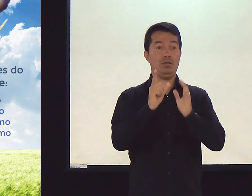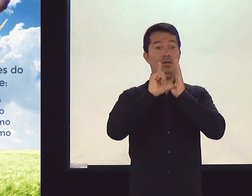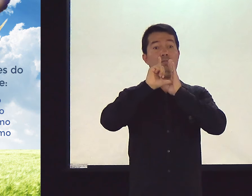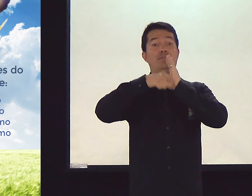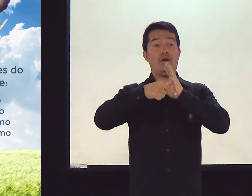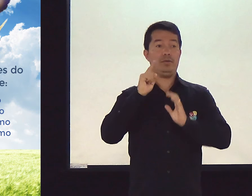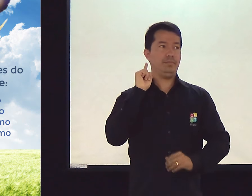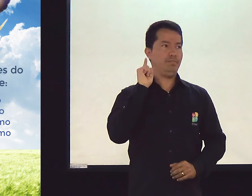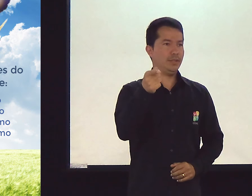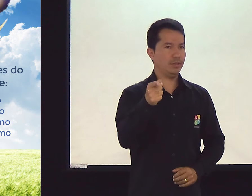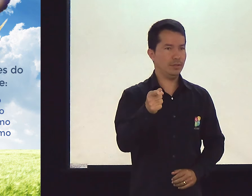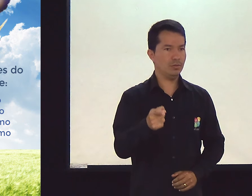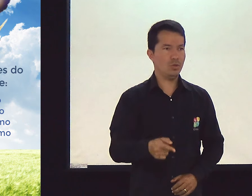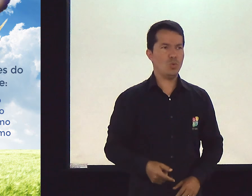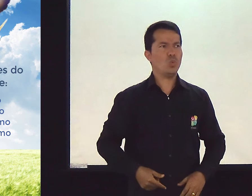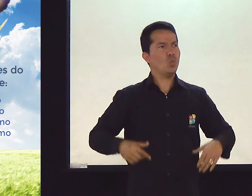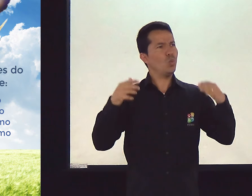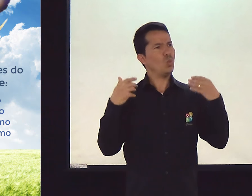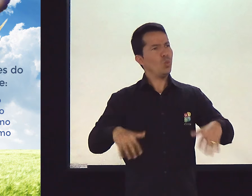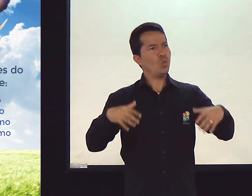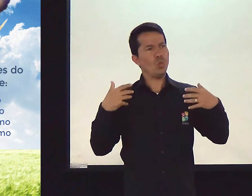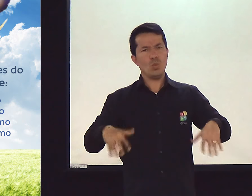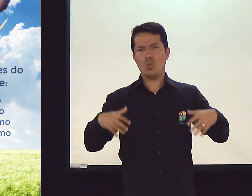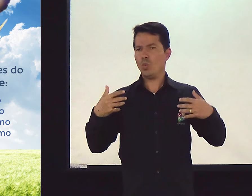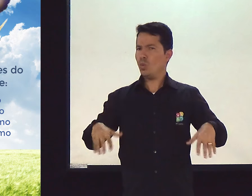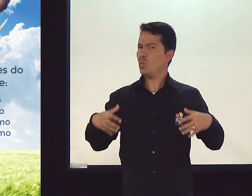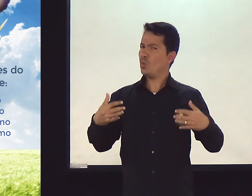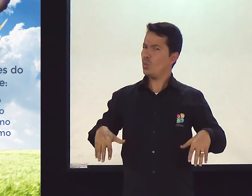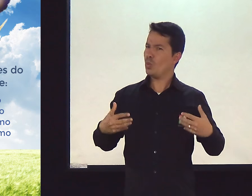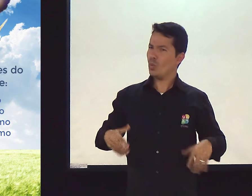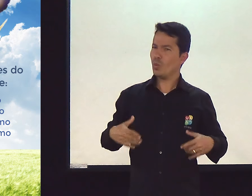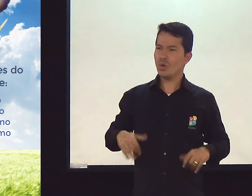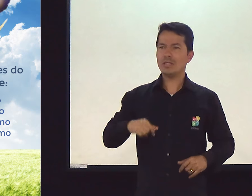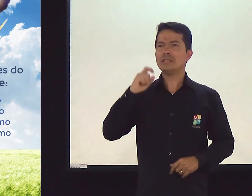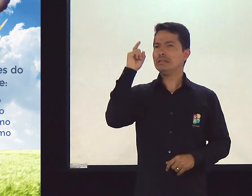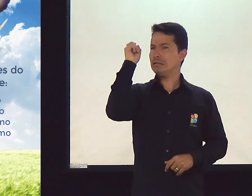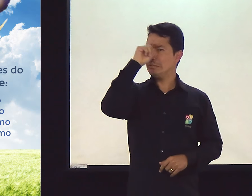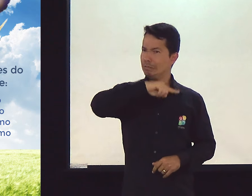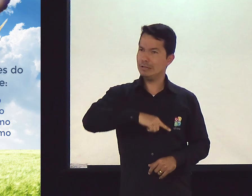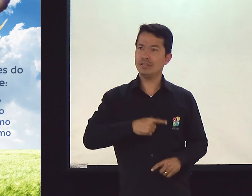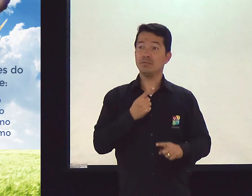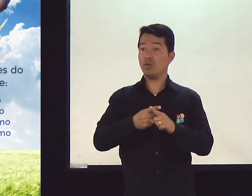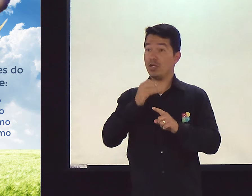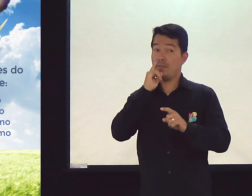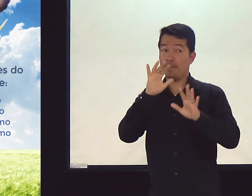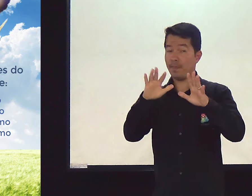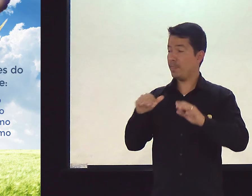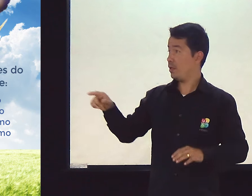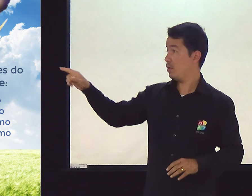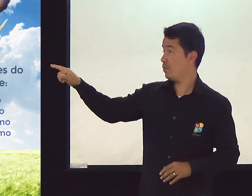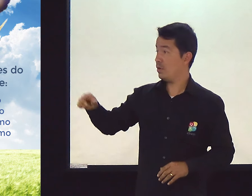vem depois desse tempo dos mil anos. Caramba, é? Quantas coisas. E é meio complicado.